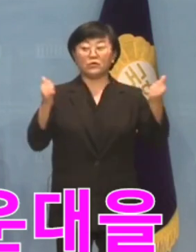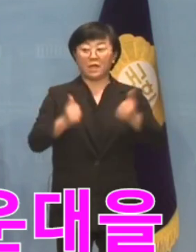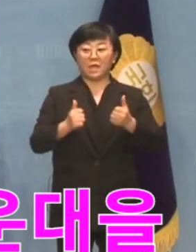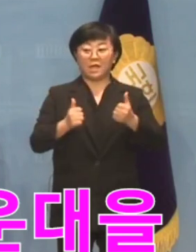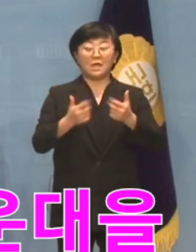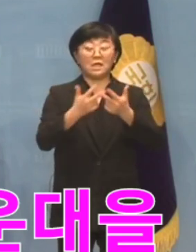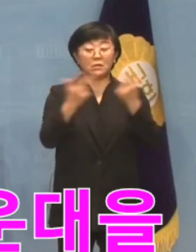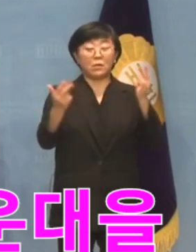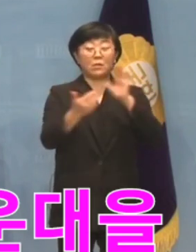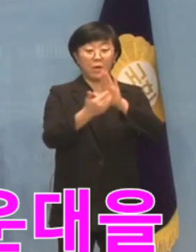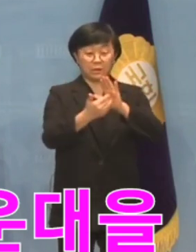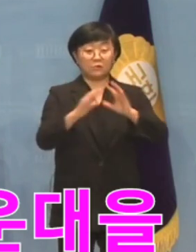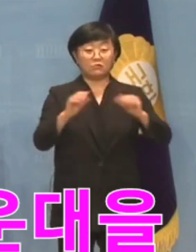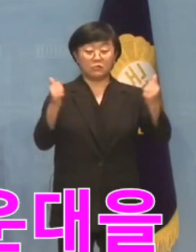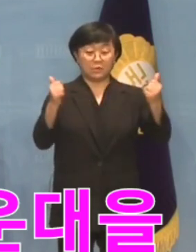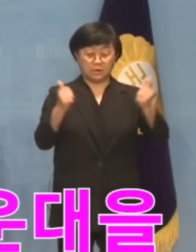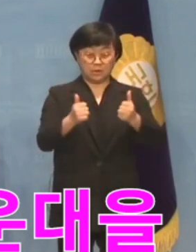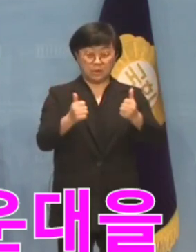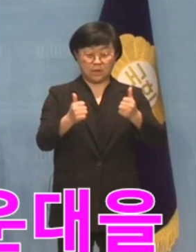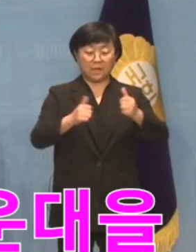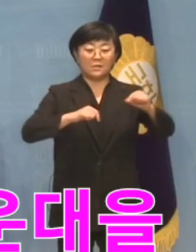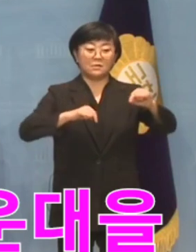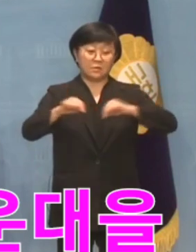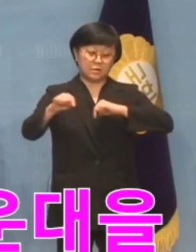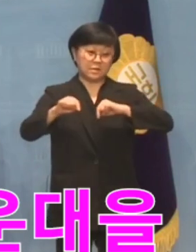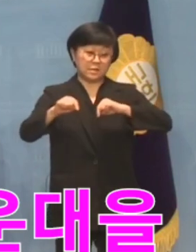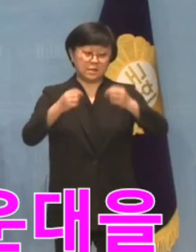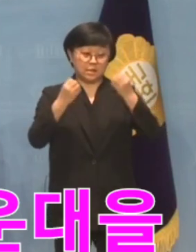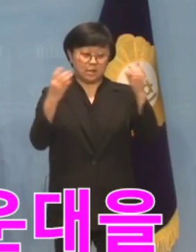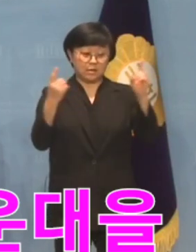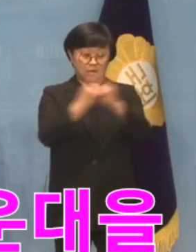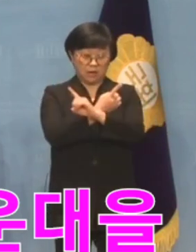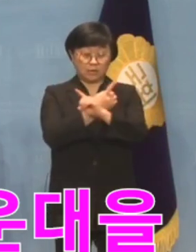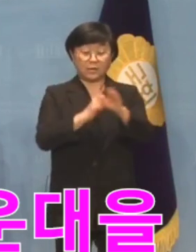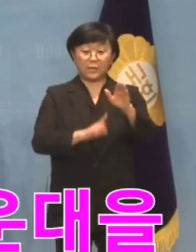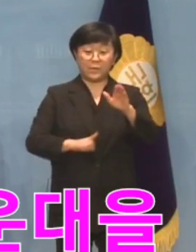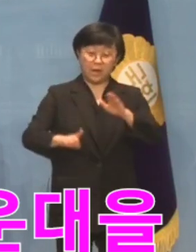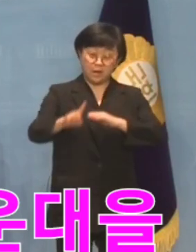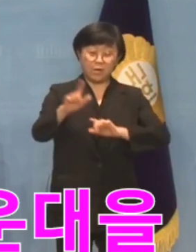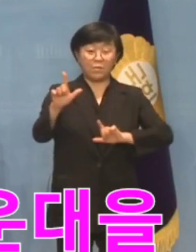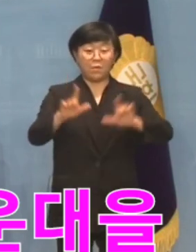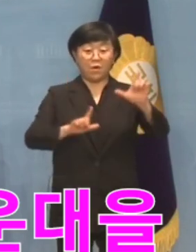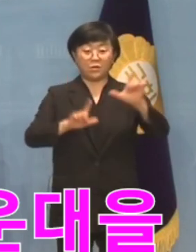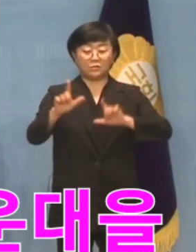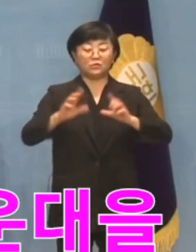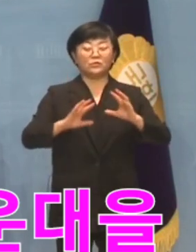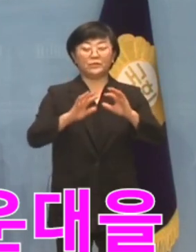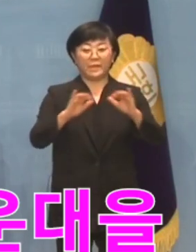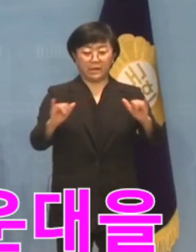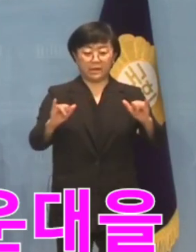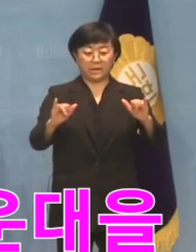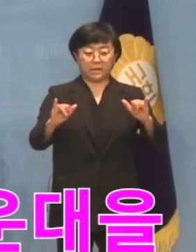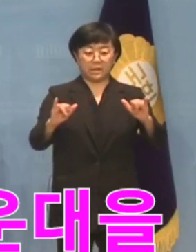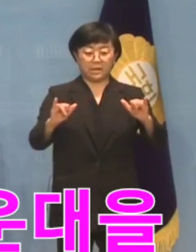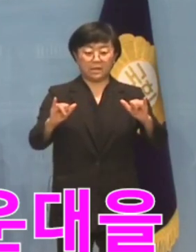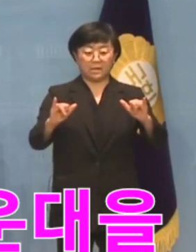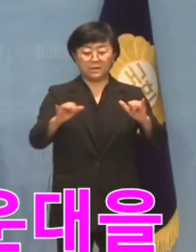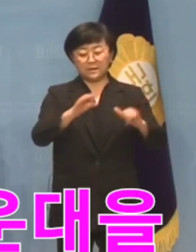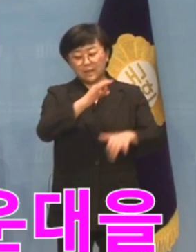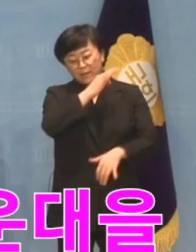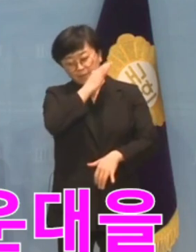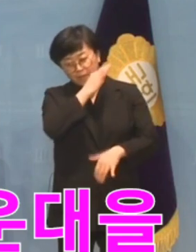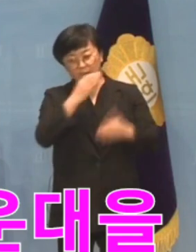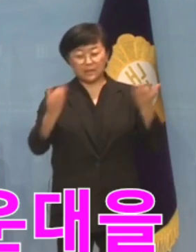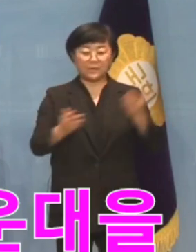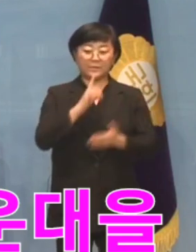이재명 방탄국회가 정치개혁을 하겠다고 나서는 모습은 국민께 낯부끄러운 것도